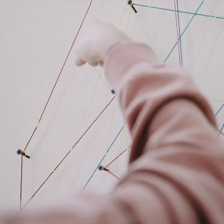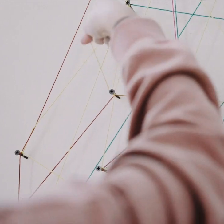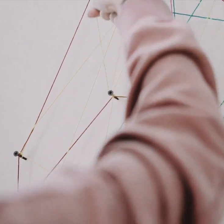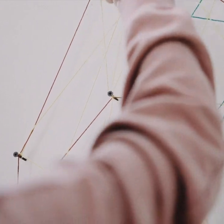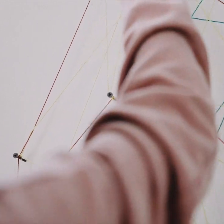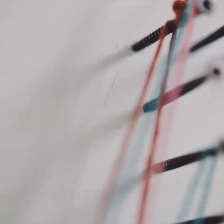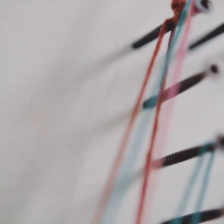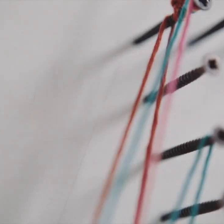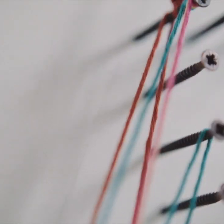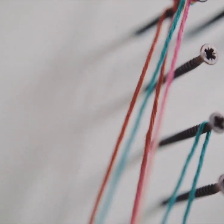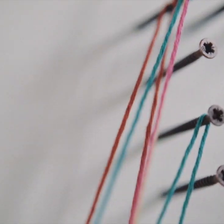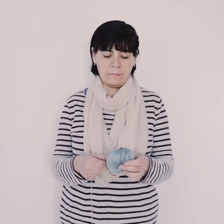Musica Musica